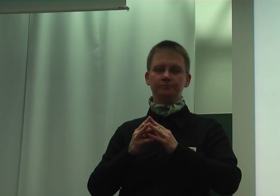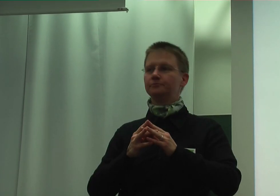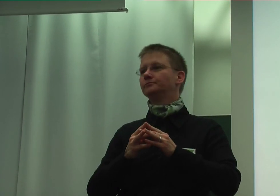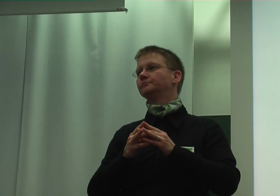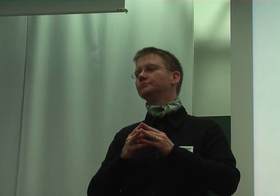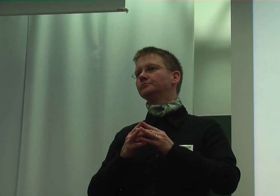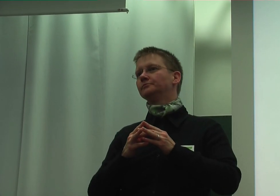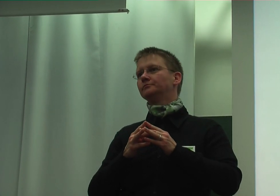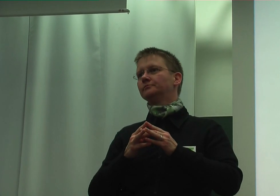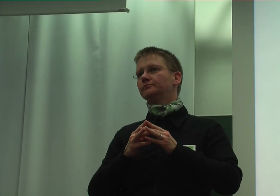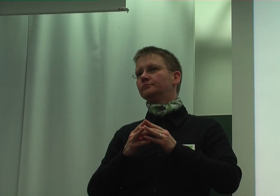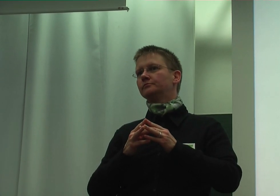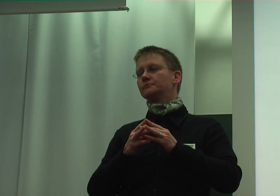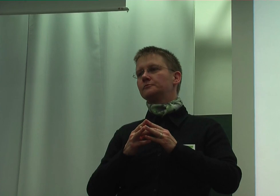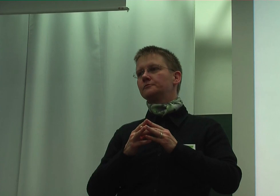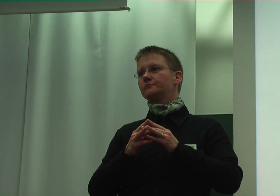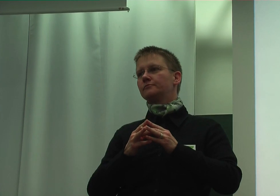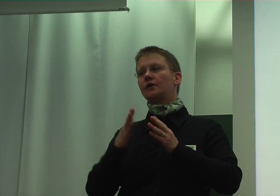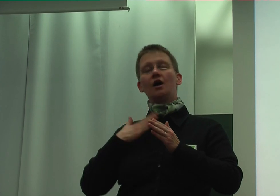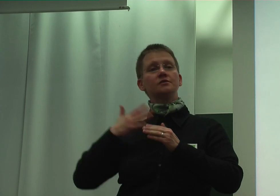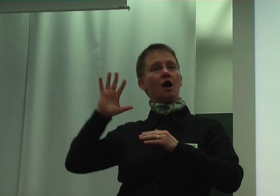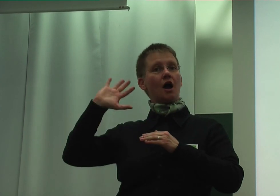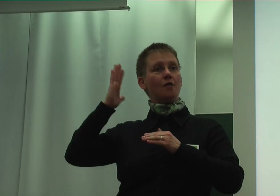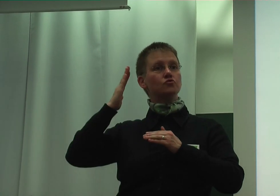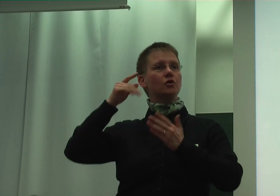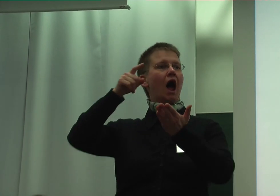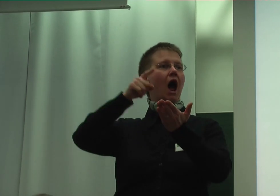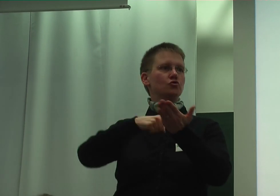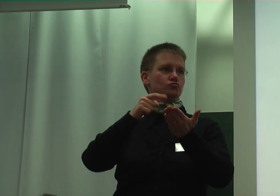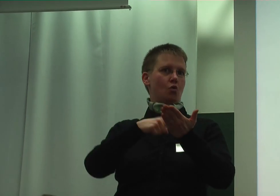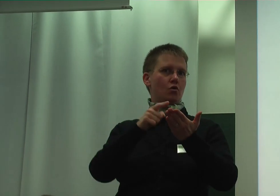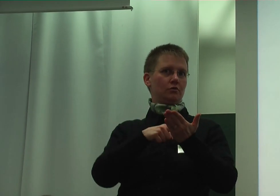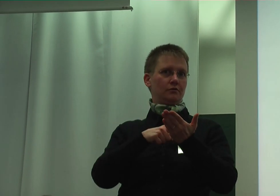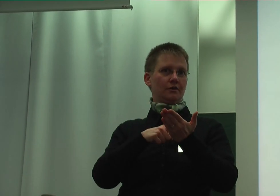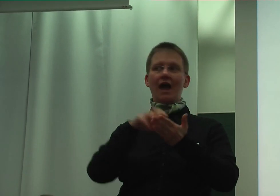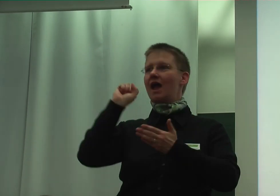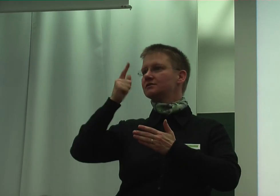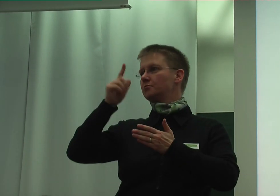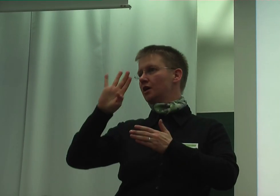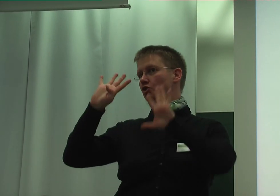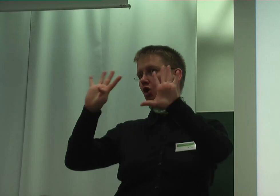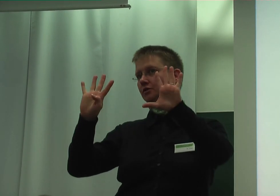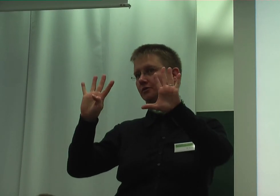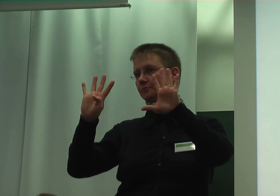Wir haben ja schon Ansprüche nach dem